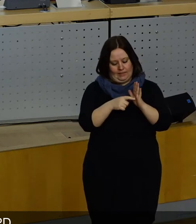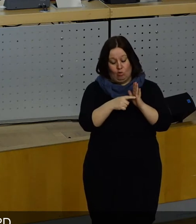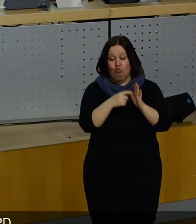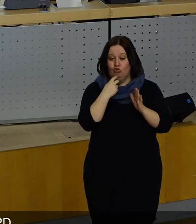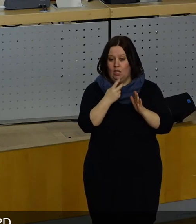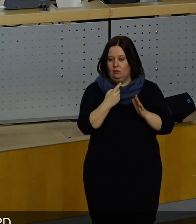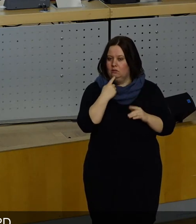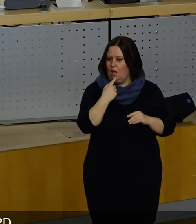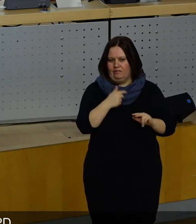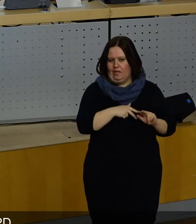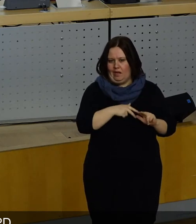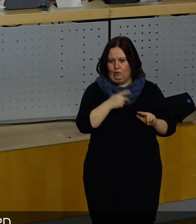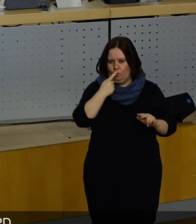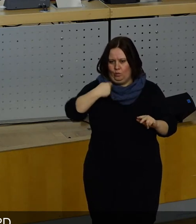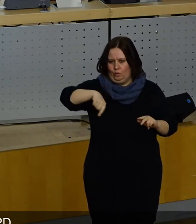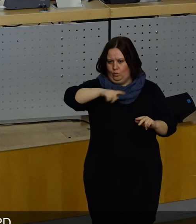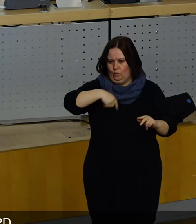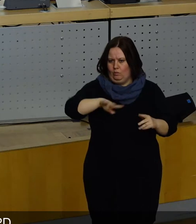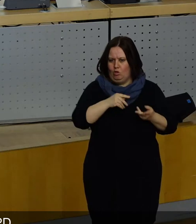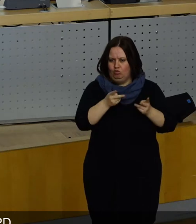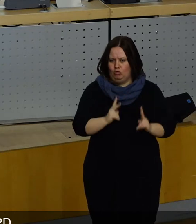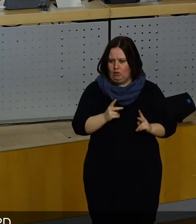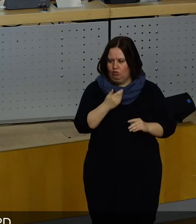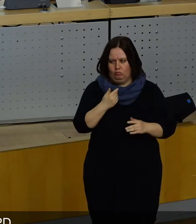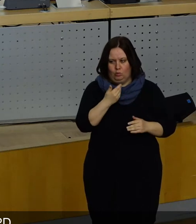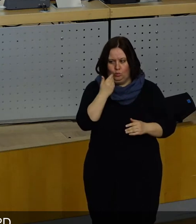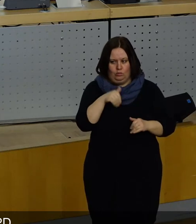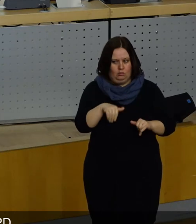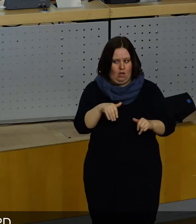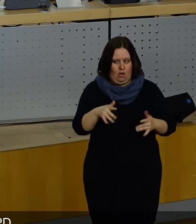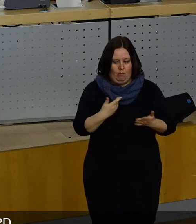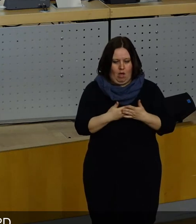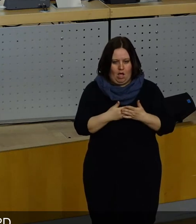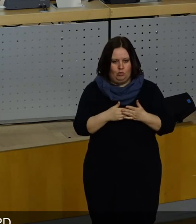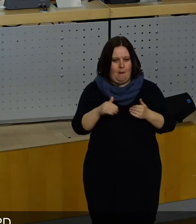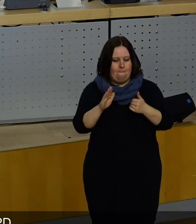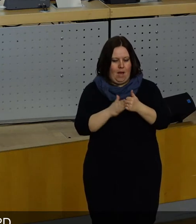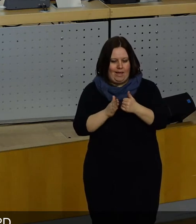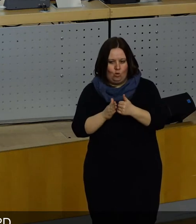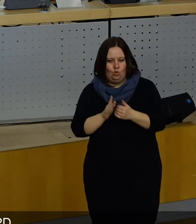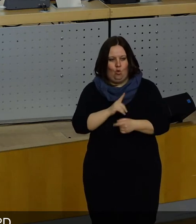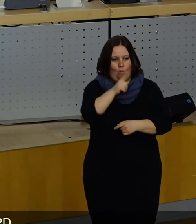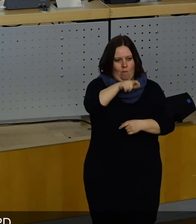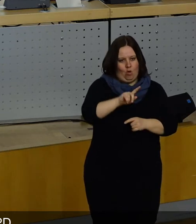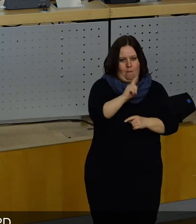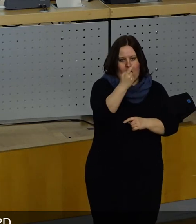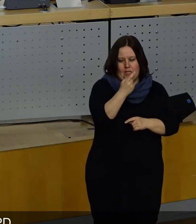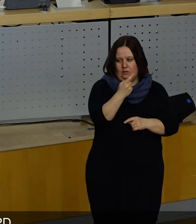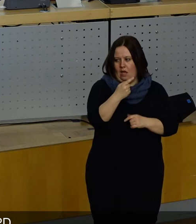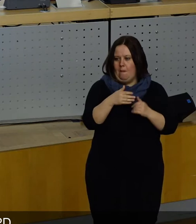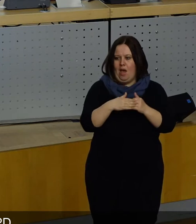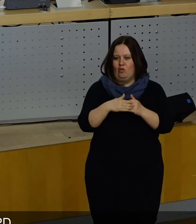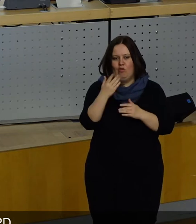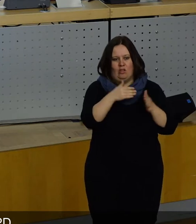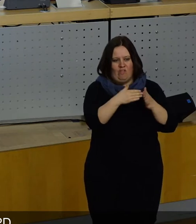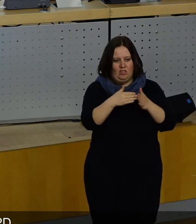auch tatsächlich nicht die Realität hier bei uns in der Stadt steht, nichts davon, dass die Beigeordneten oder der Oberbürgermeister Beigeordnete der